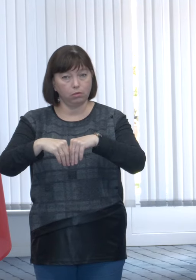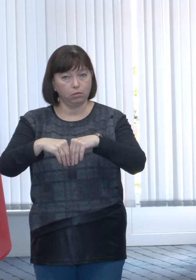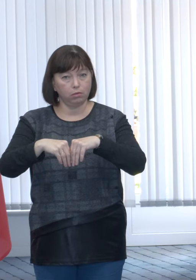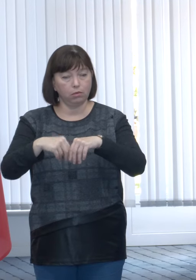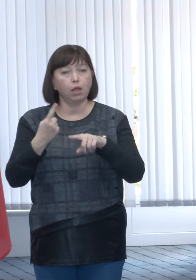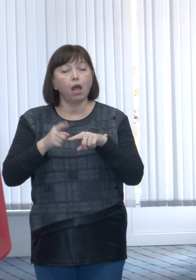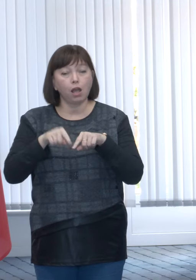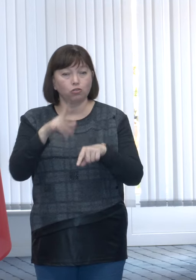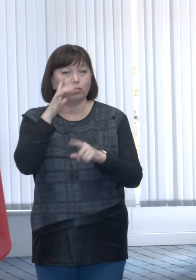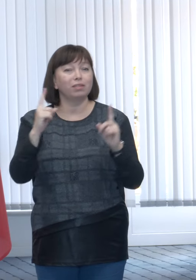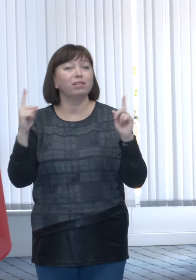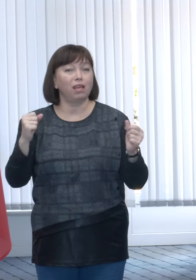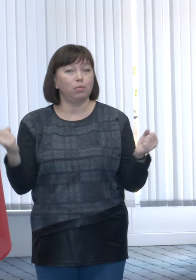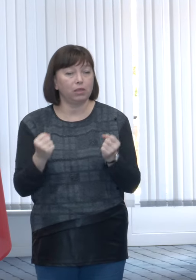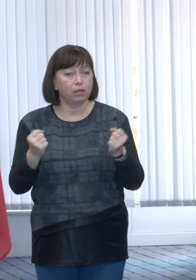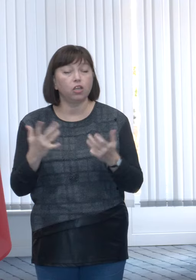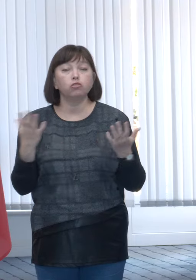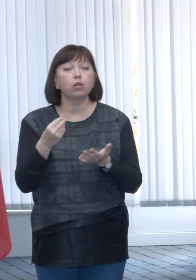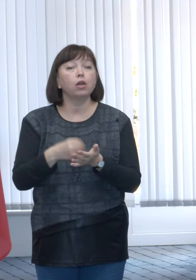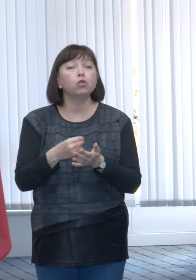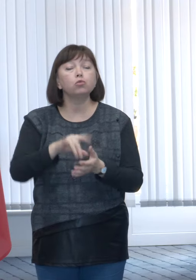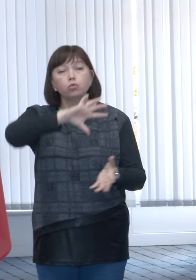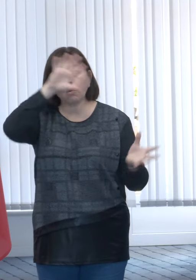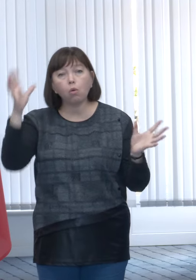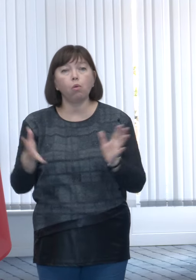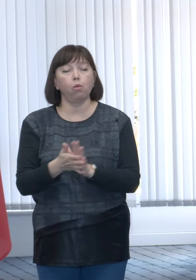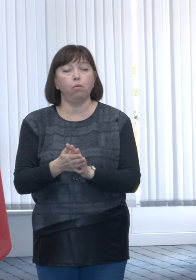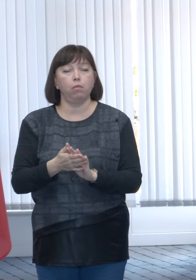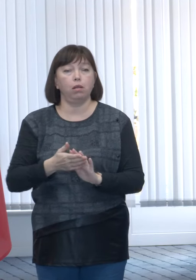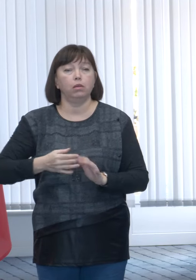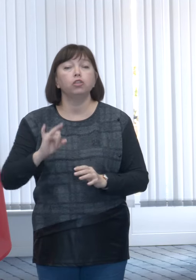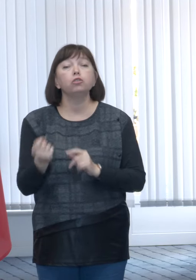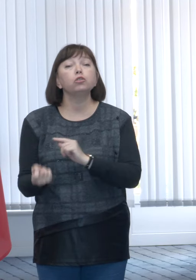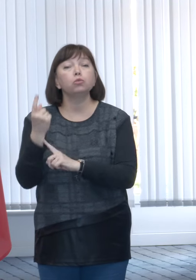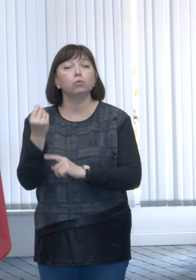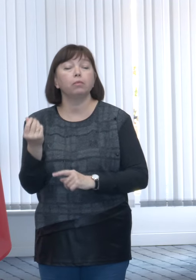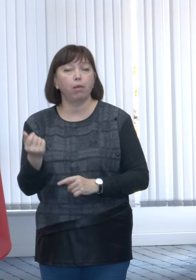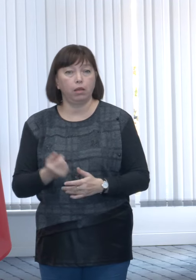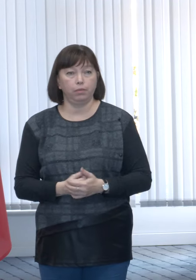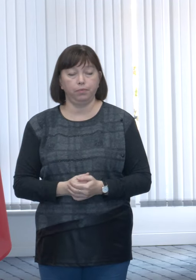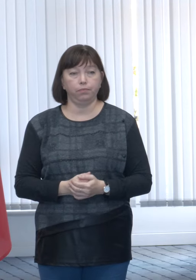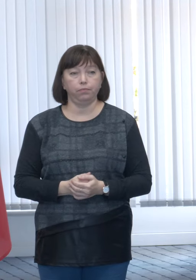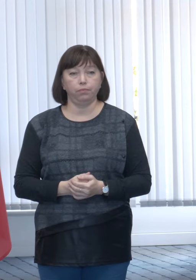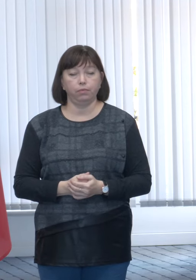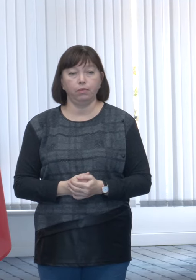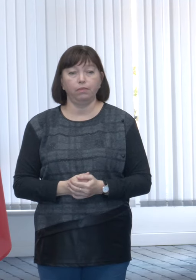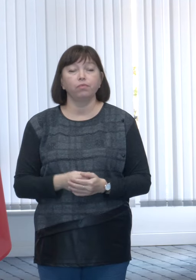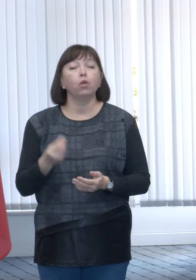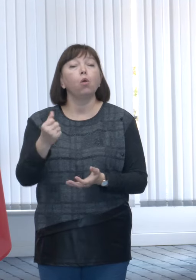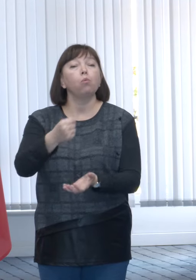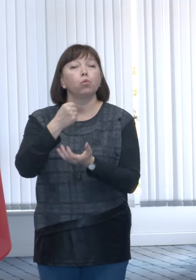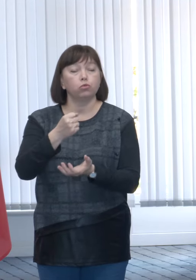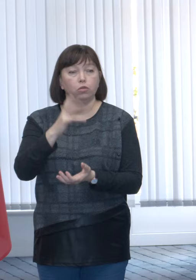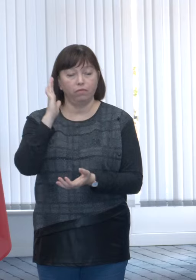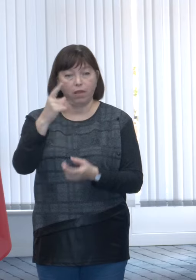acest termen și care sumă acestui buget și sursă banii, nu se nească. Deci bugetul